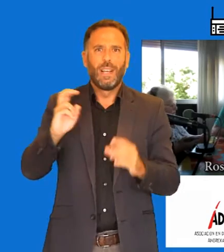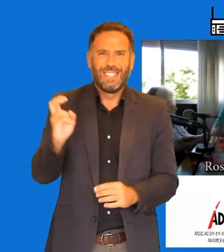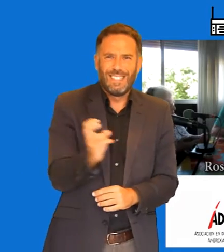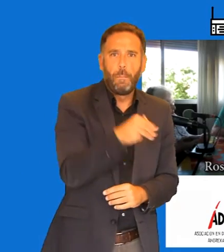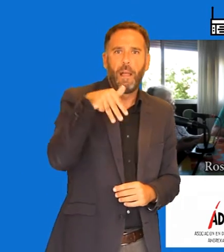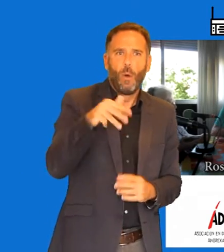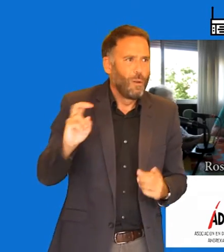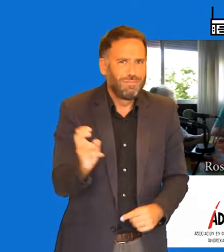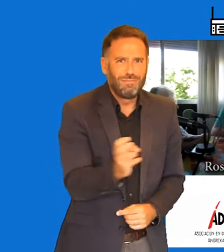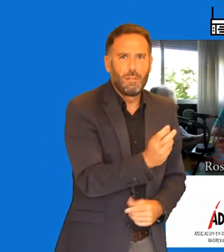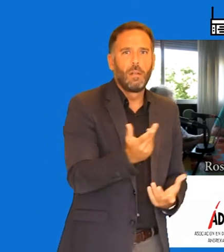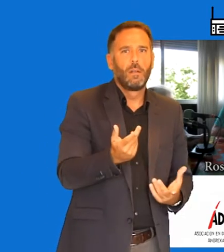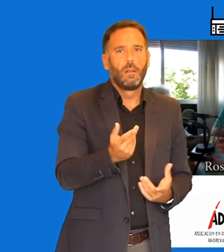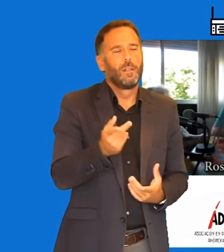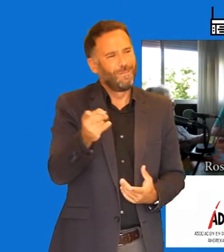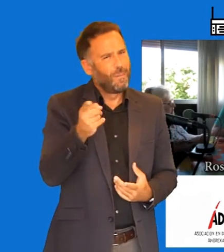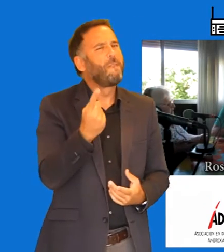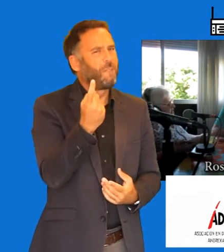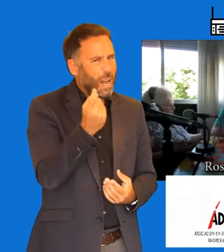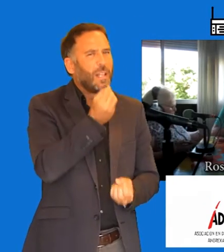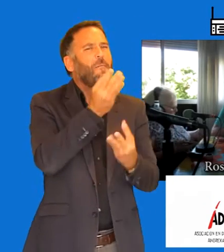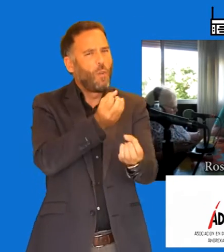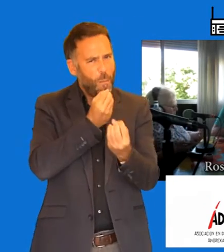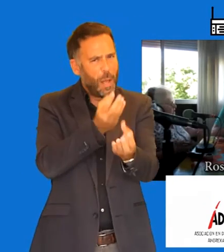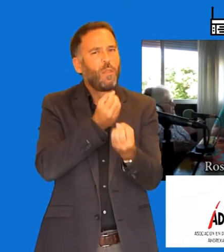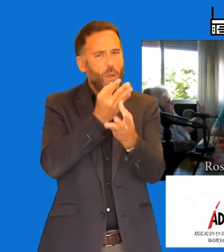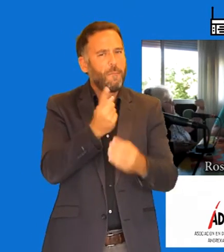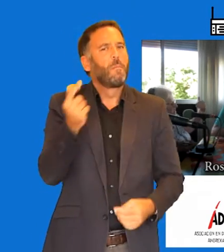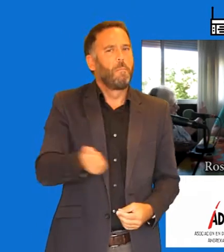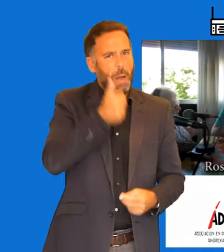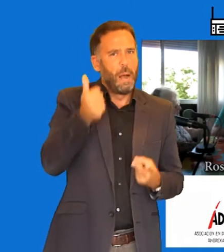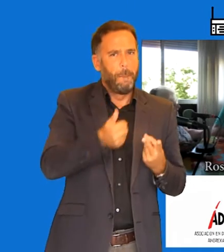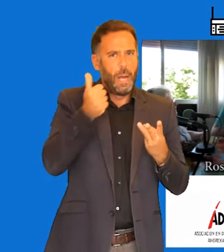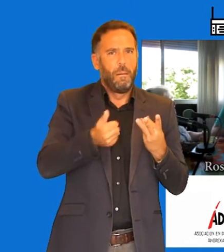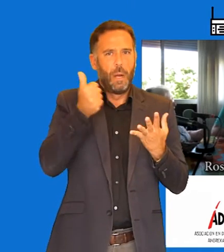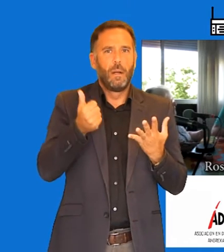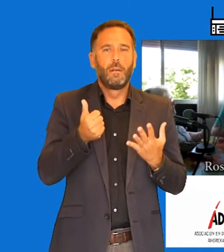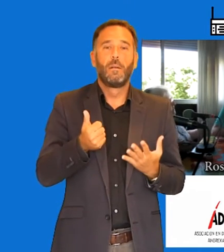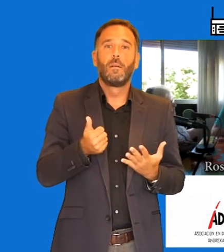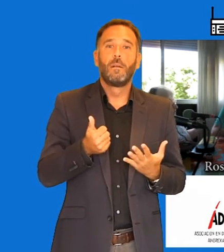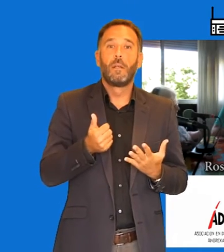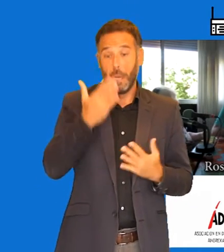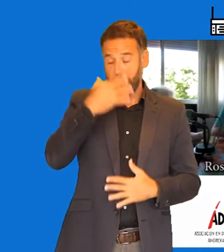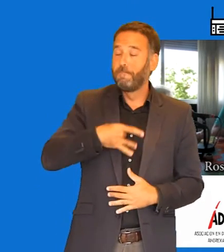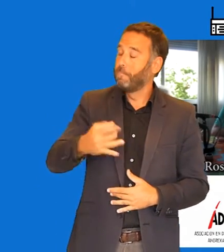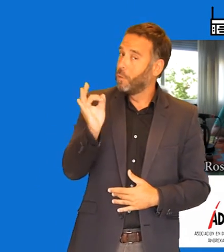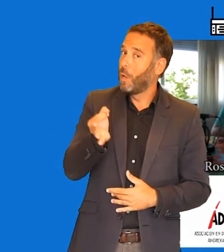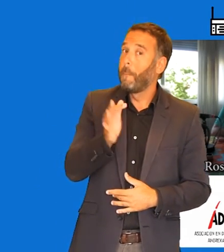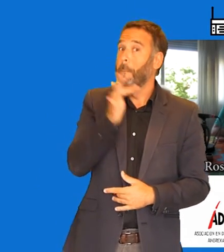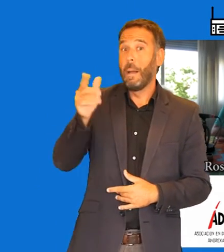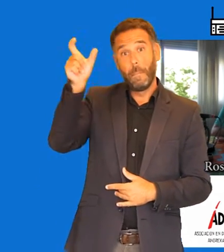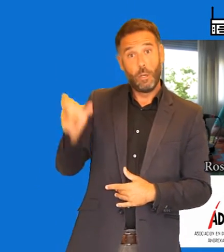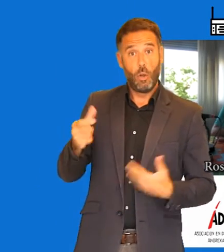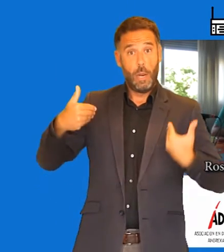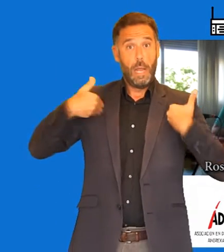más información, ¿no? Yo creo que falta información. Información, información de especialista, ahí está, de especialista y no